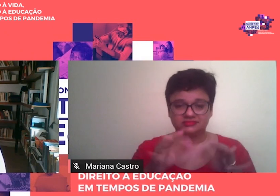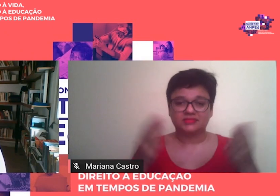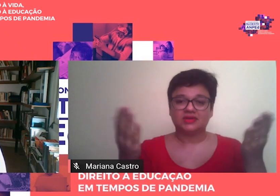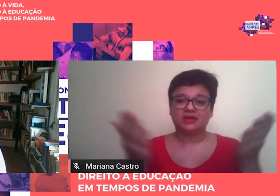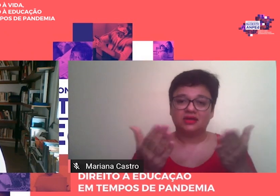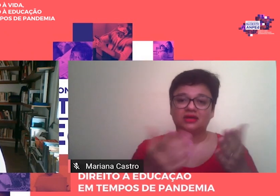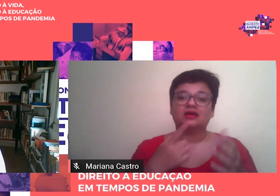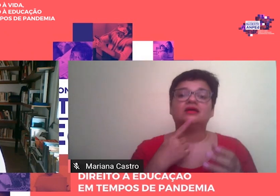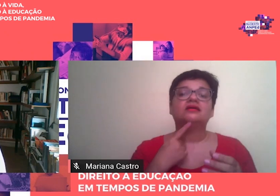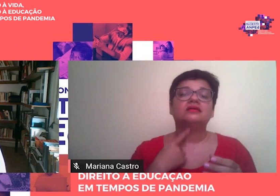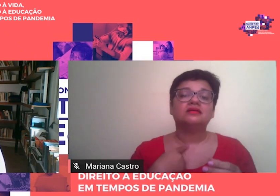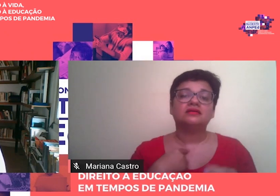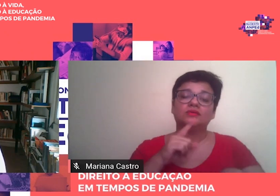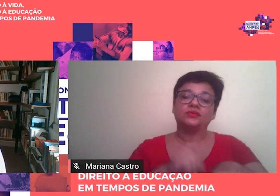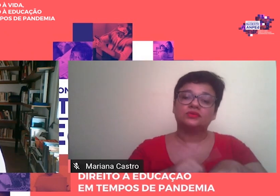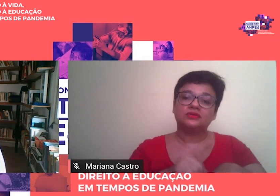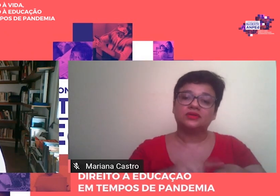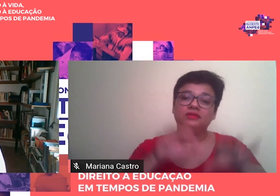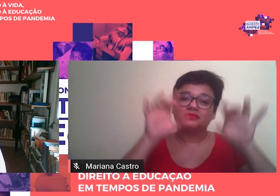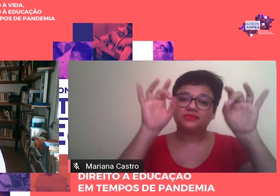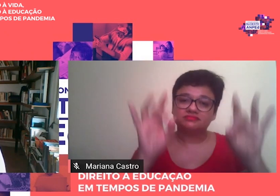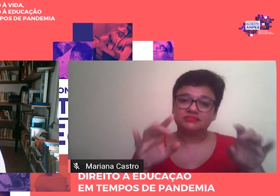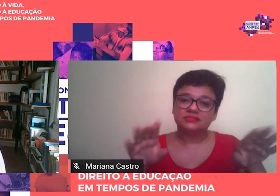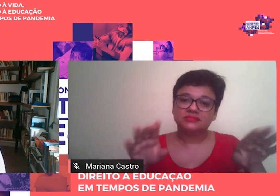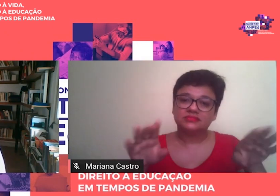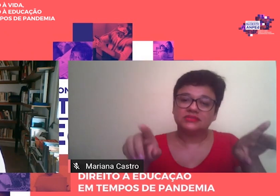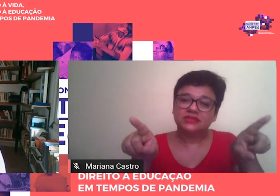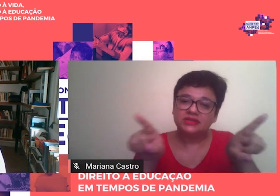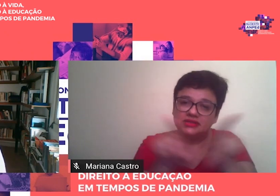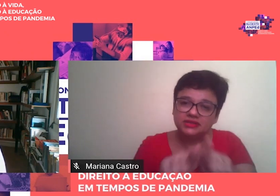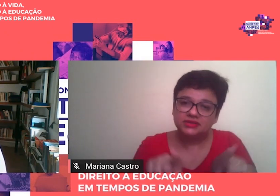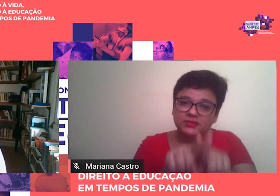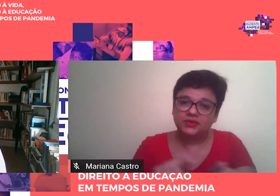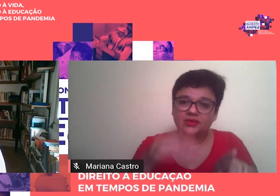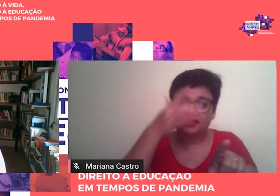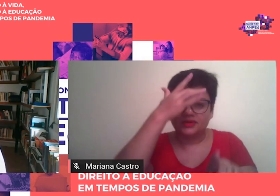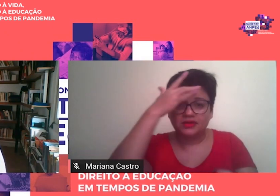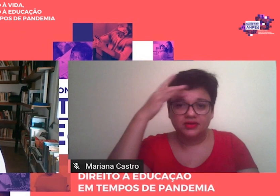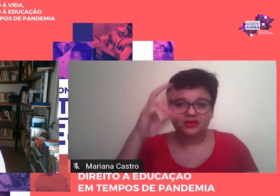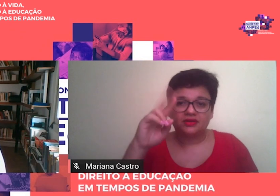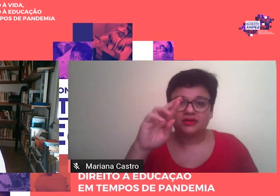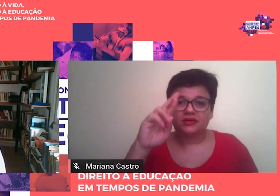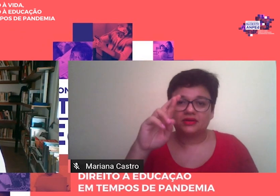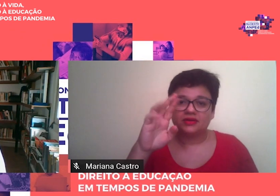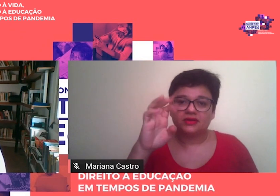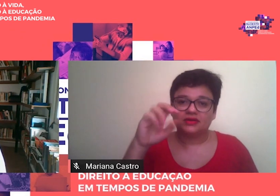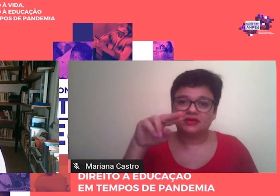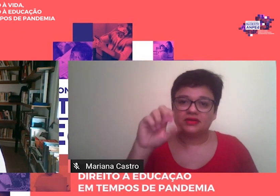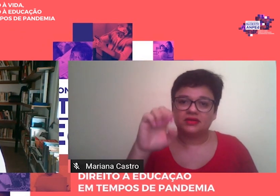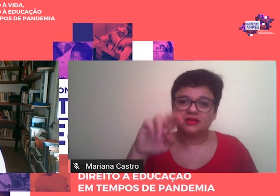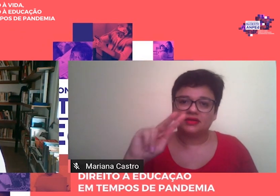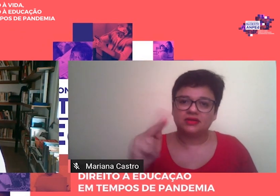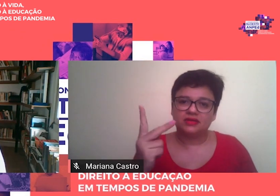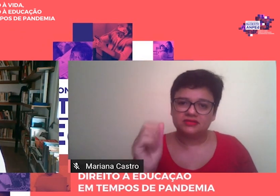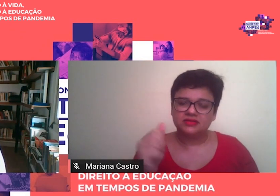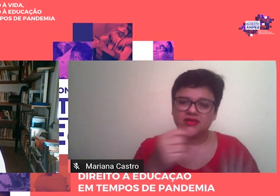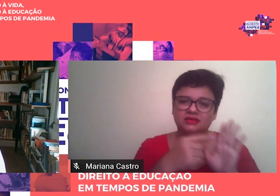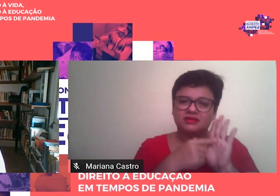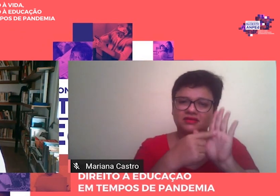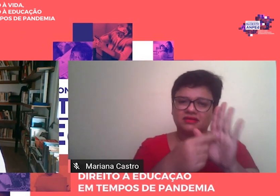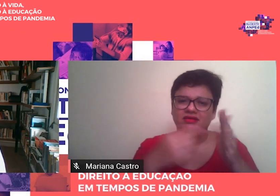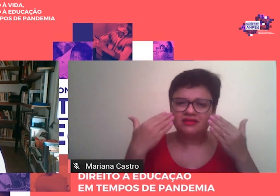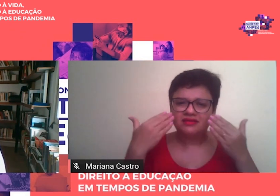mim um tempo equivalente ao dos apresentadores das resenhas. Isso me levou a indagar, será que se